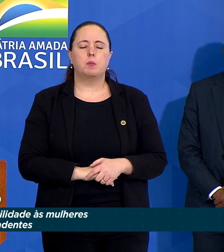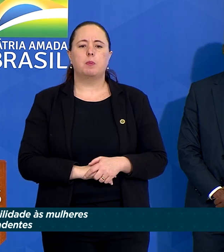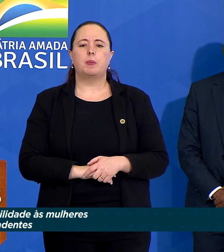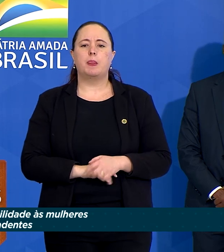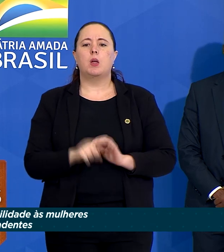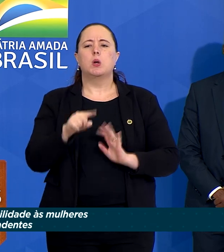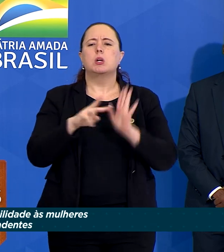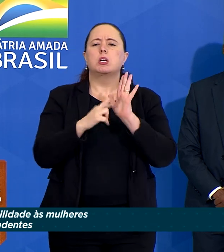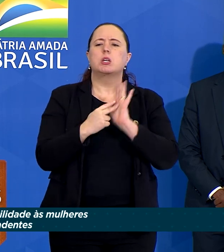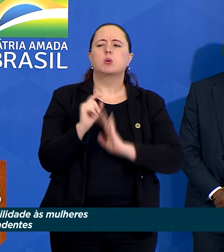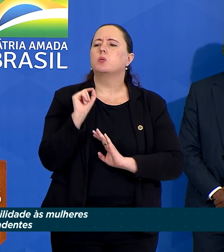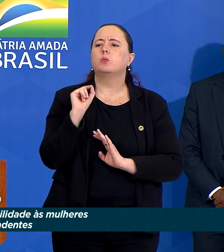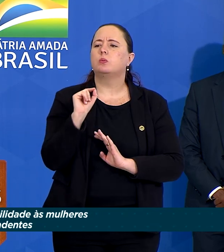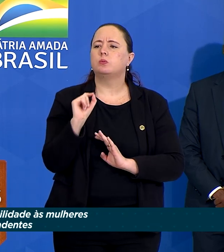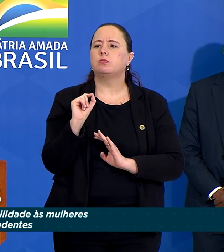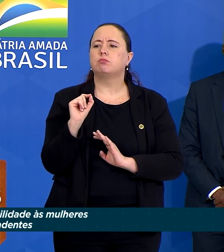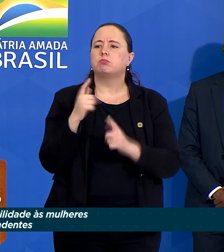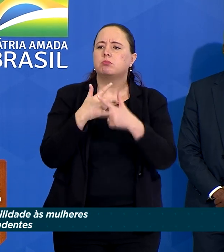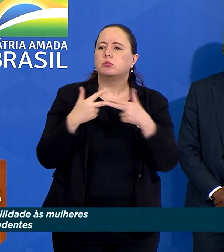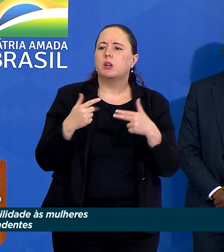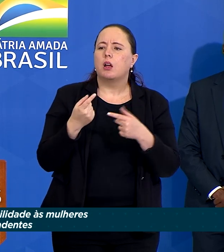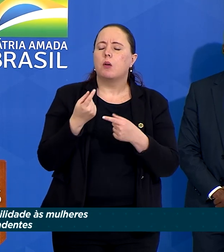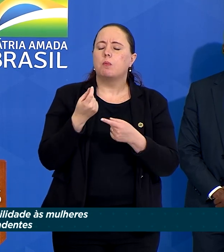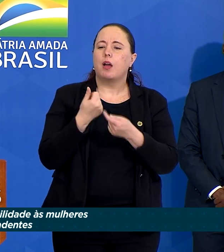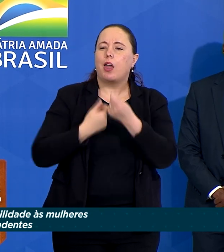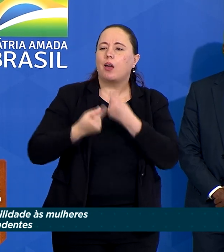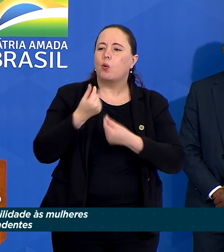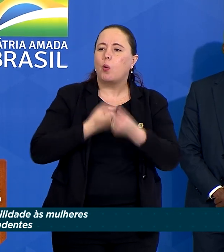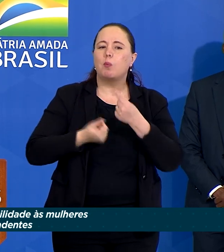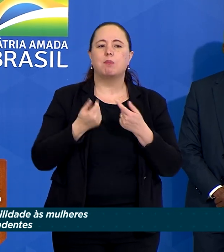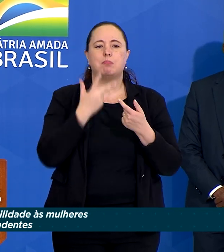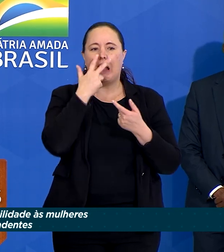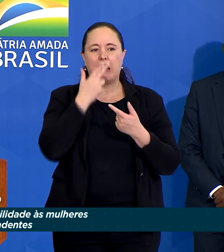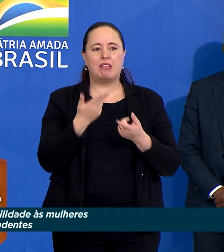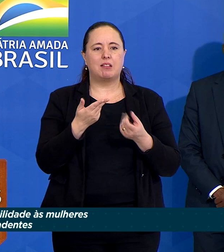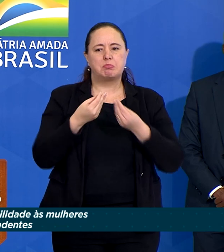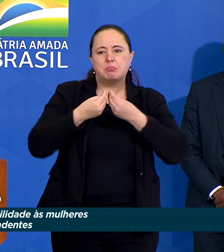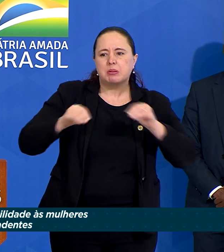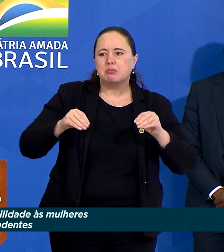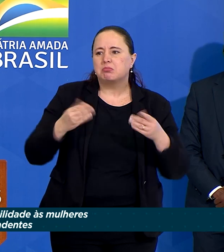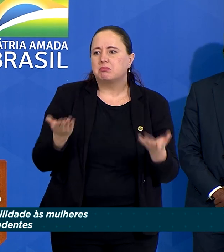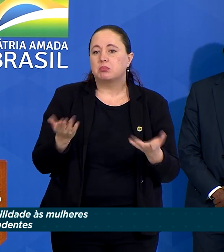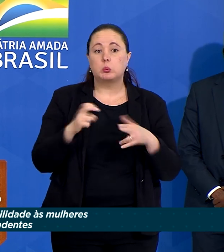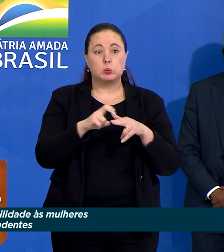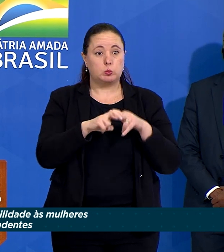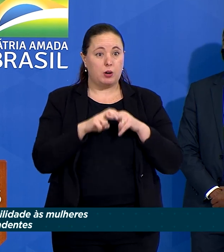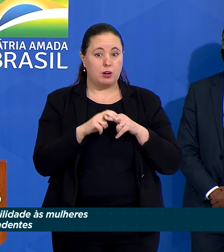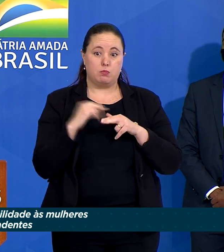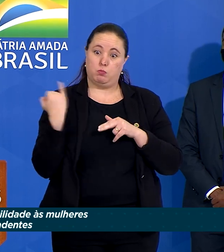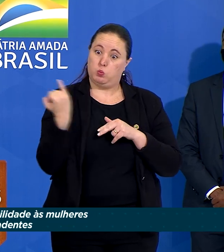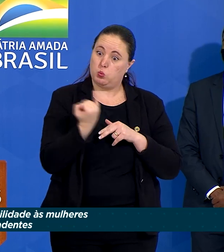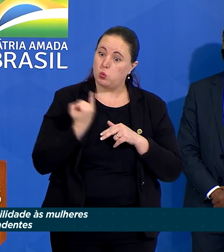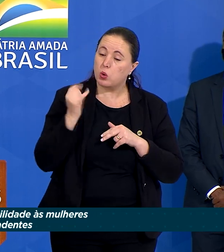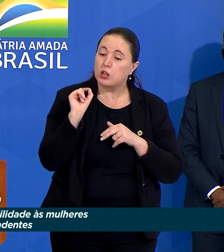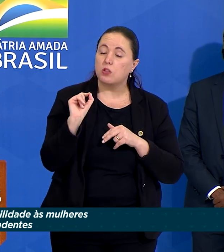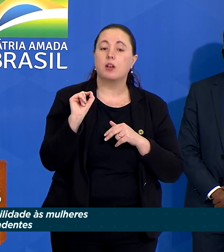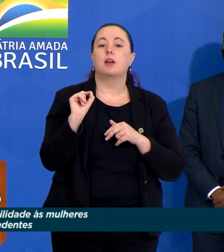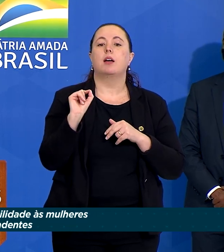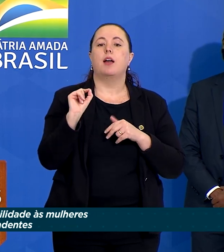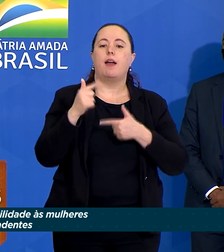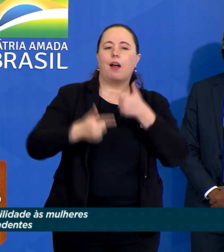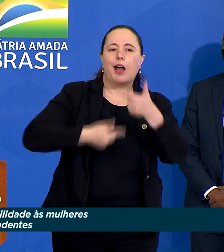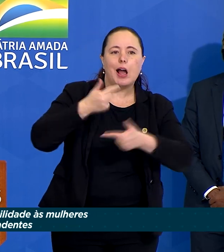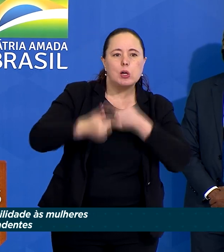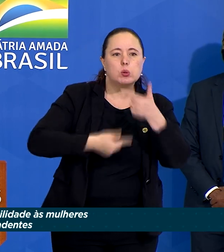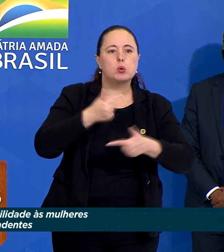representa é um potencial econômico perdido, ministro Paulo Guedes. Por isso, tão importante essas